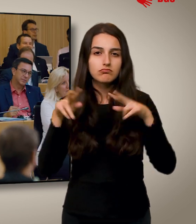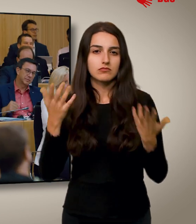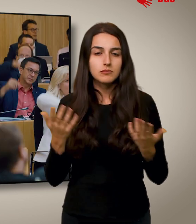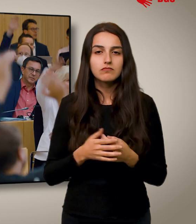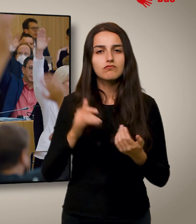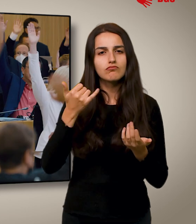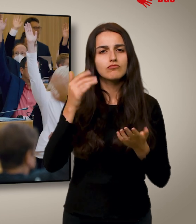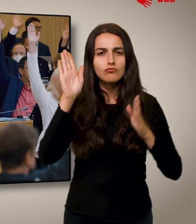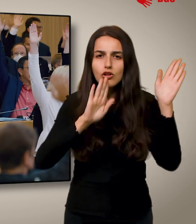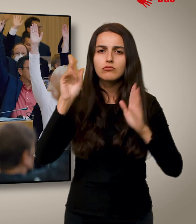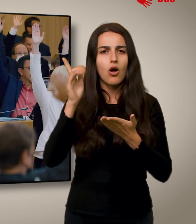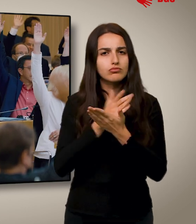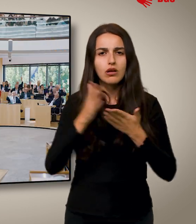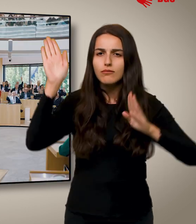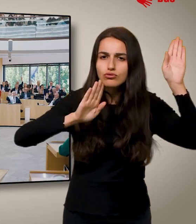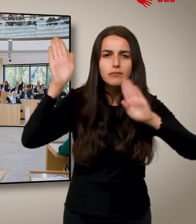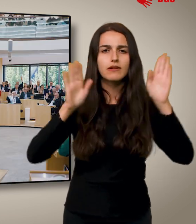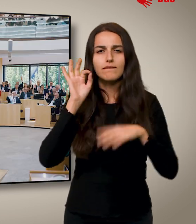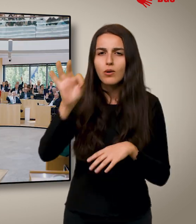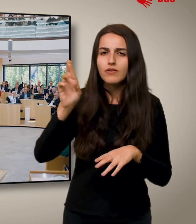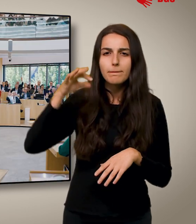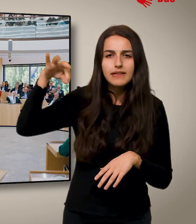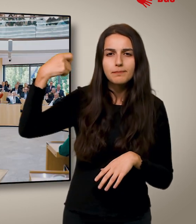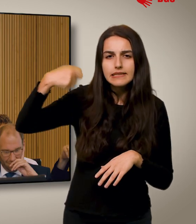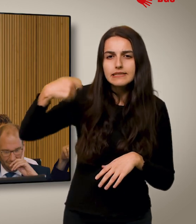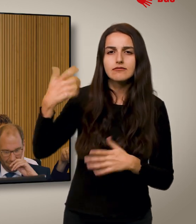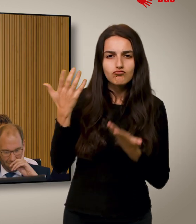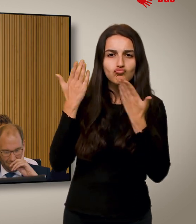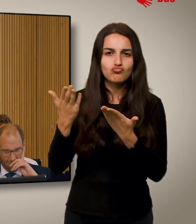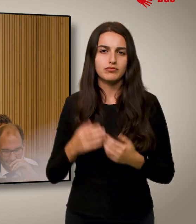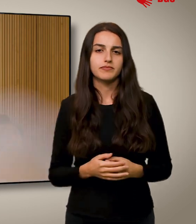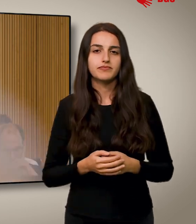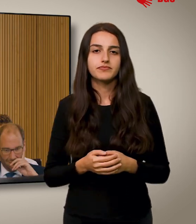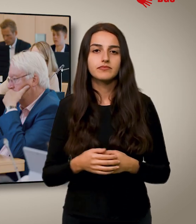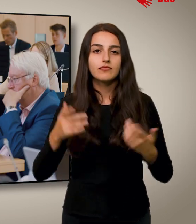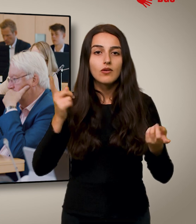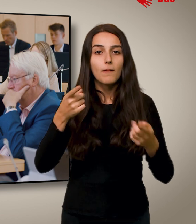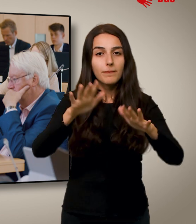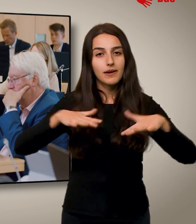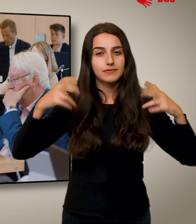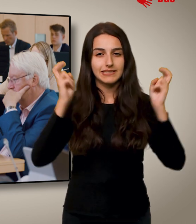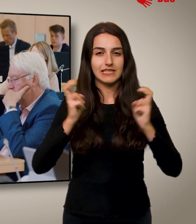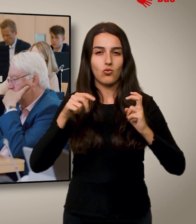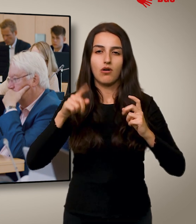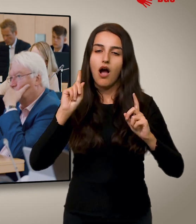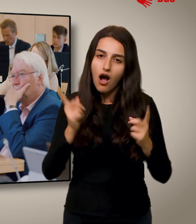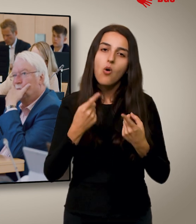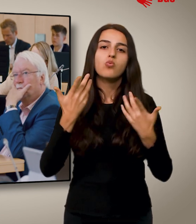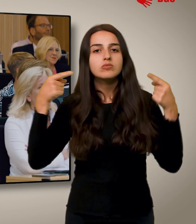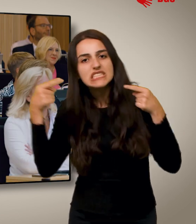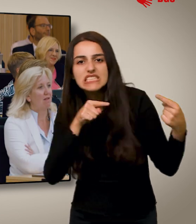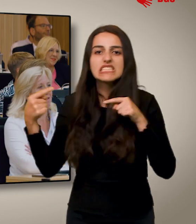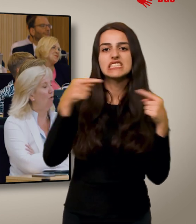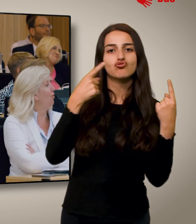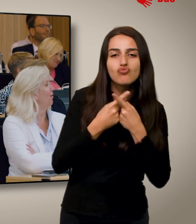Und sie entscheiden mit ihren Stimmen über wichtige Ämter, wie das des Ministerpräsidenten. In den Plenarsitzungen wird mitunter lebhaft über die